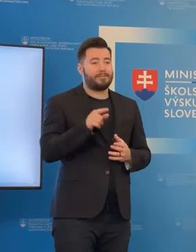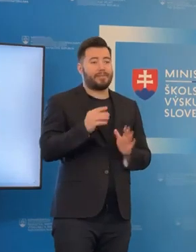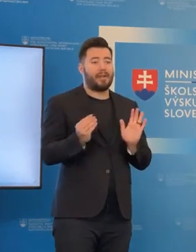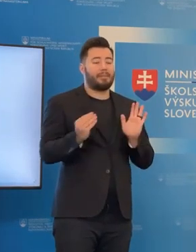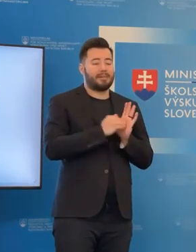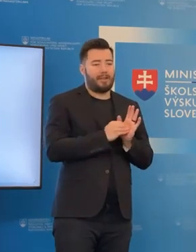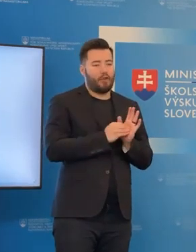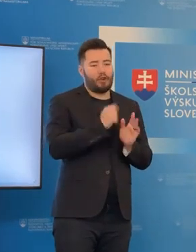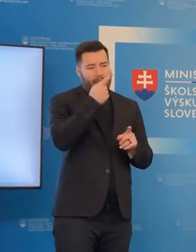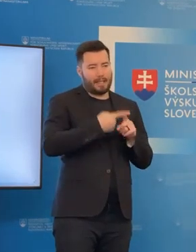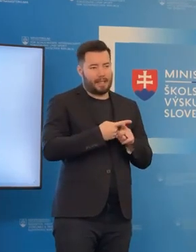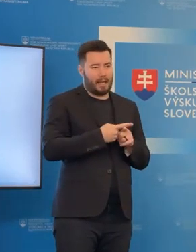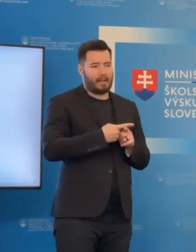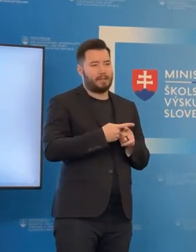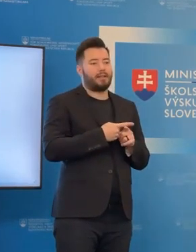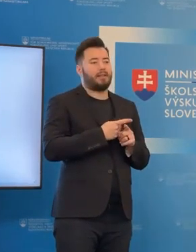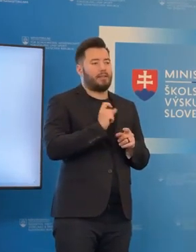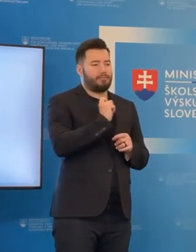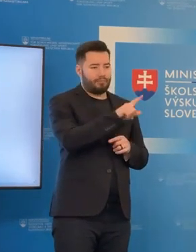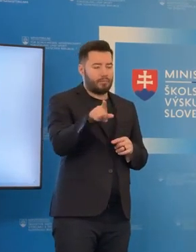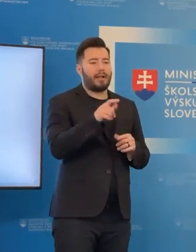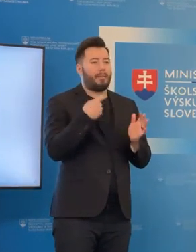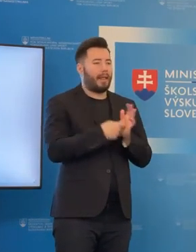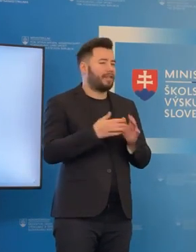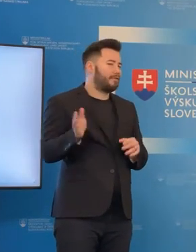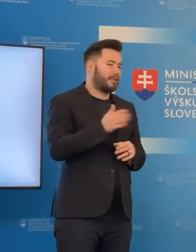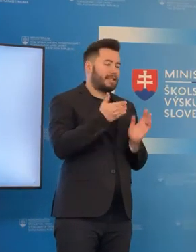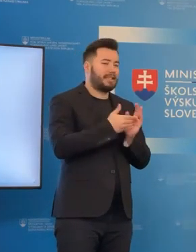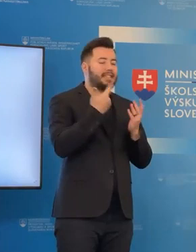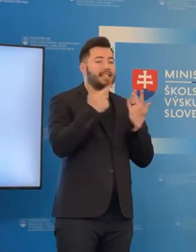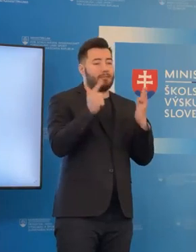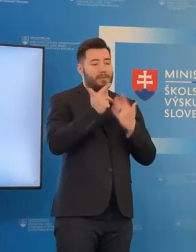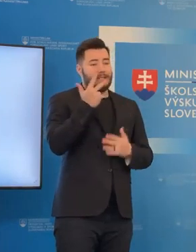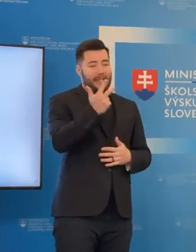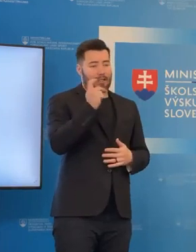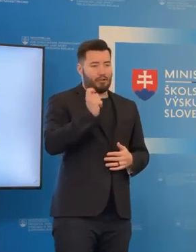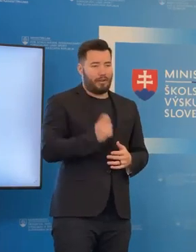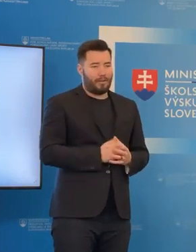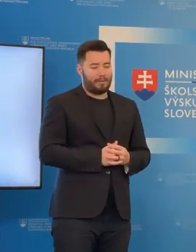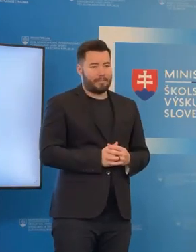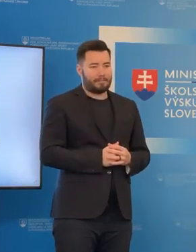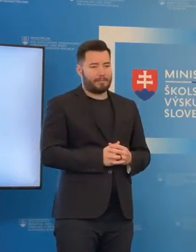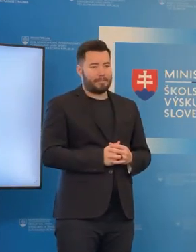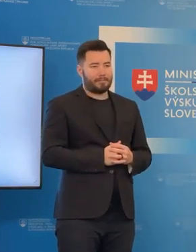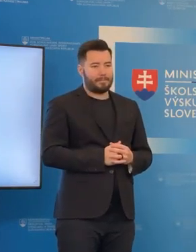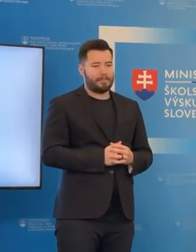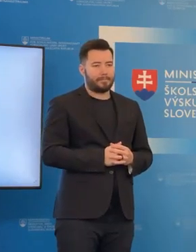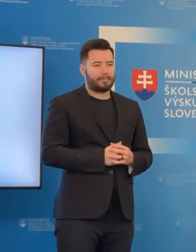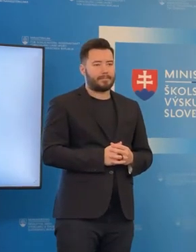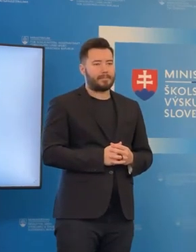príspevok pre všetkých 1773 žiakov, ktoré máme k tomu zberu 16.